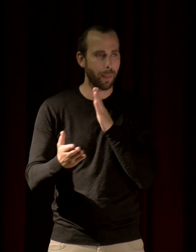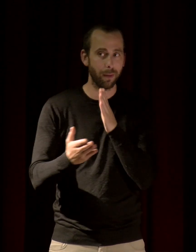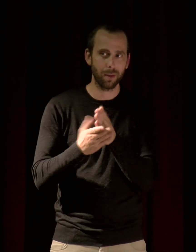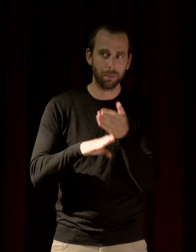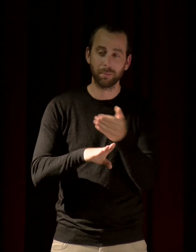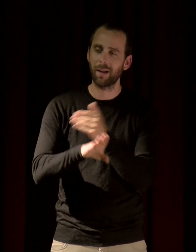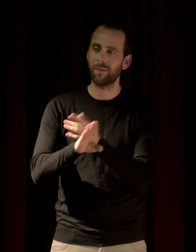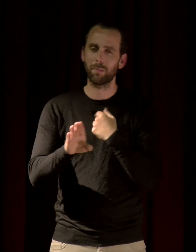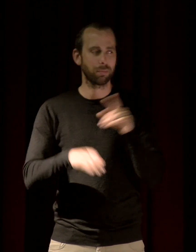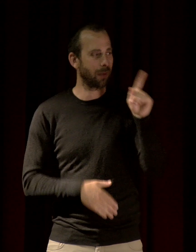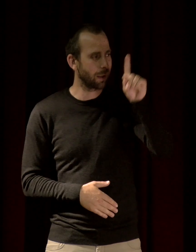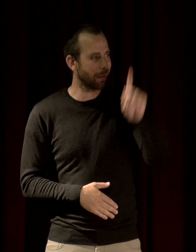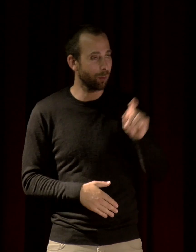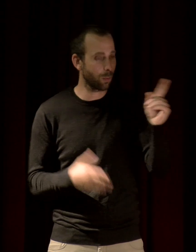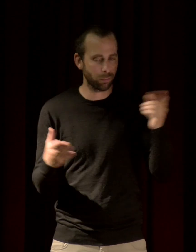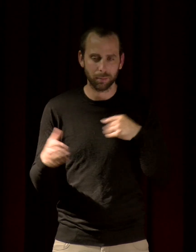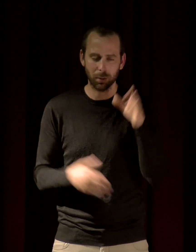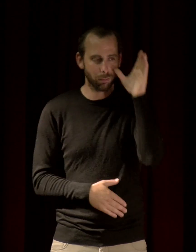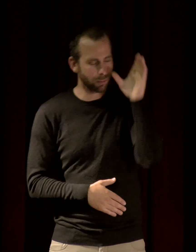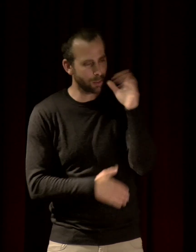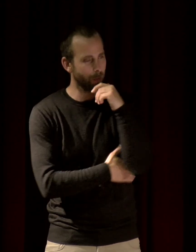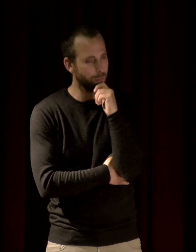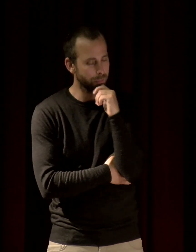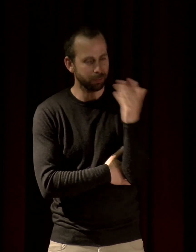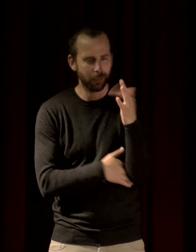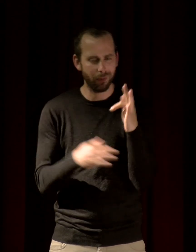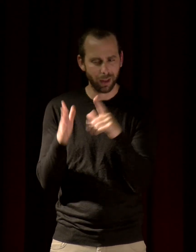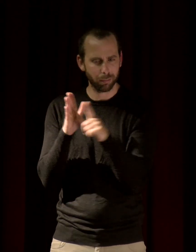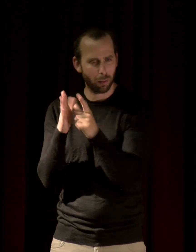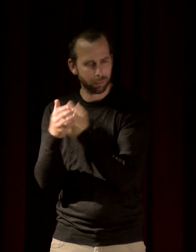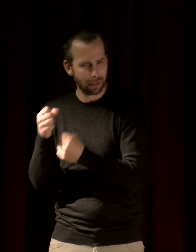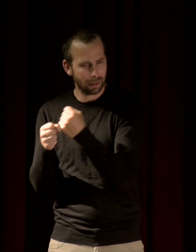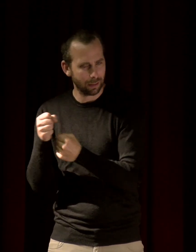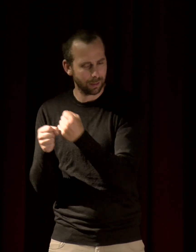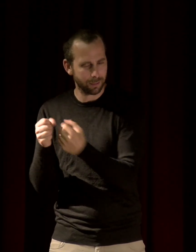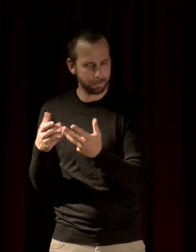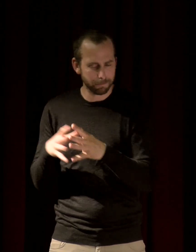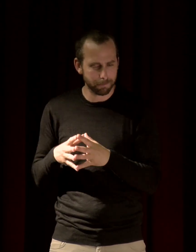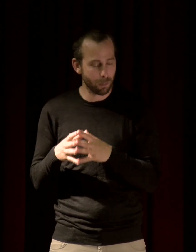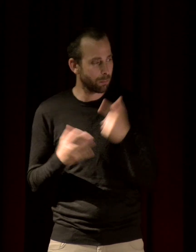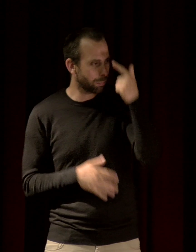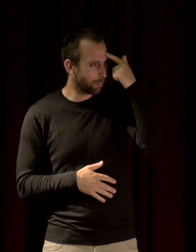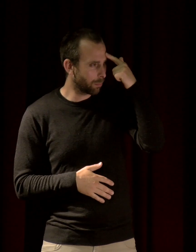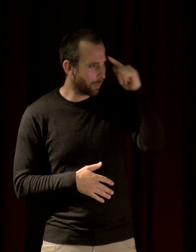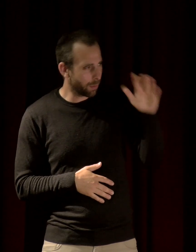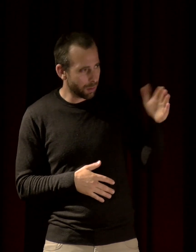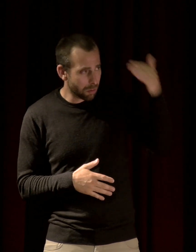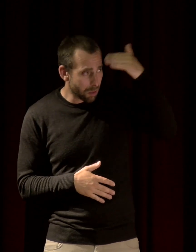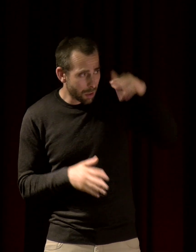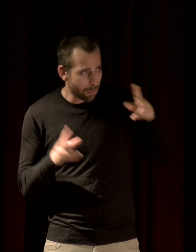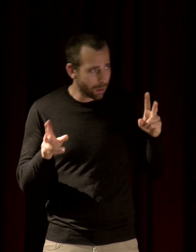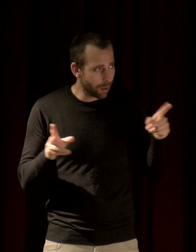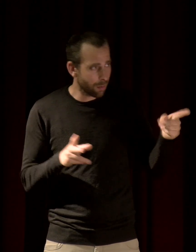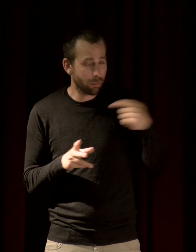qui m'est venue en vous écoutant, vous parliez de légiférer. Est-ce qu'à votre connaissance, aujourd'hui, il existe ? Vous avez dit que ce n'était pas votre